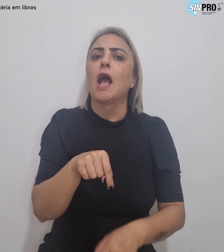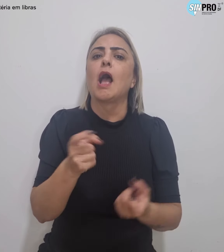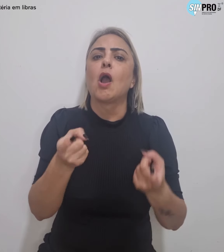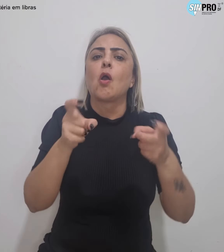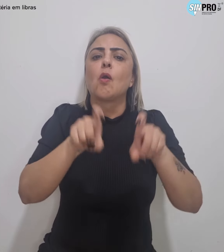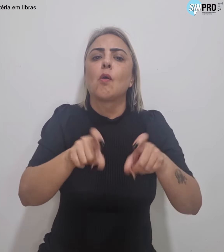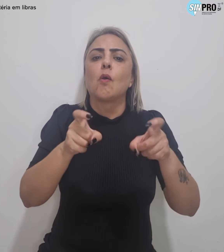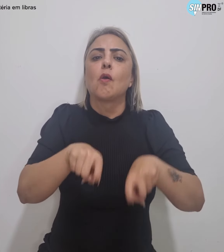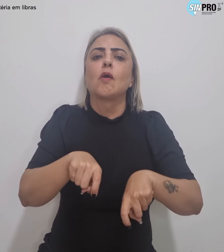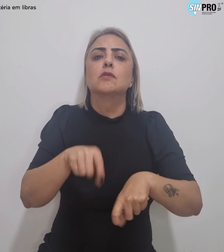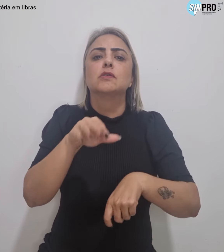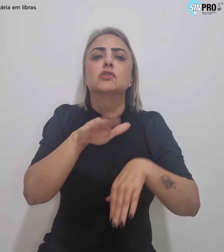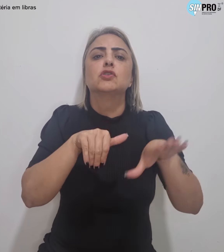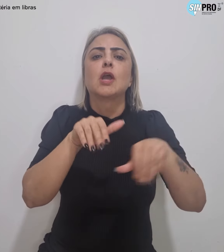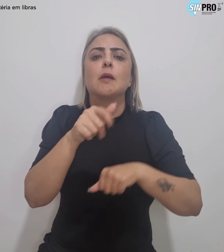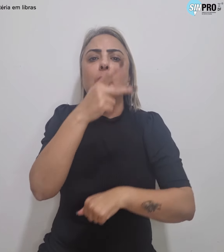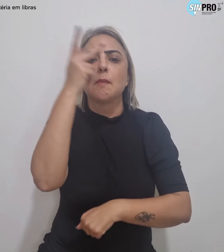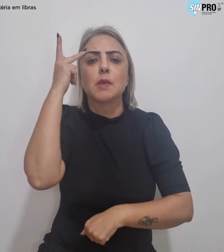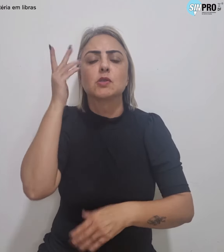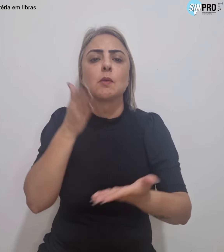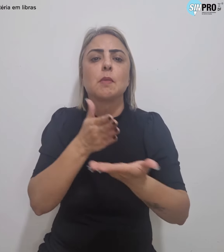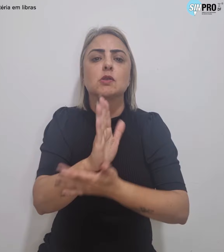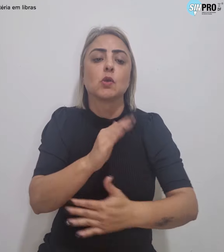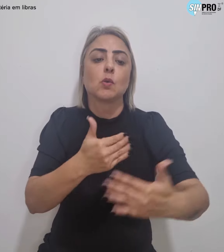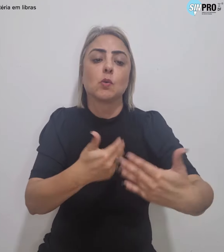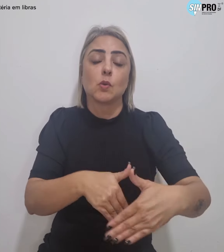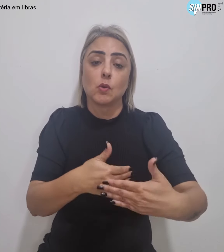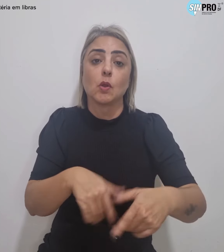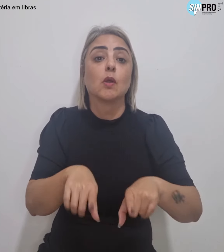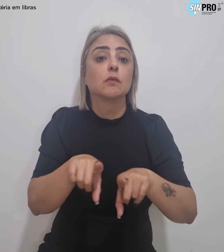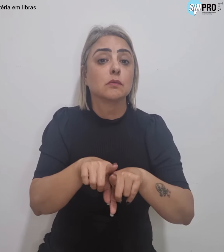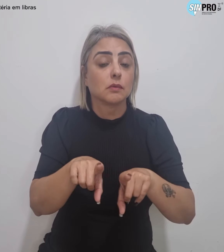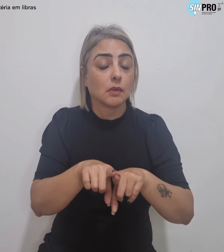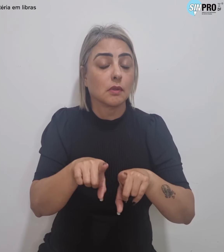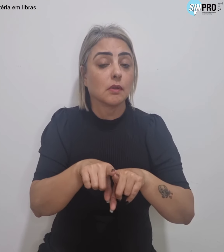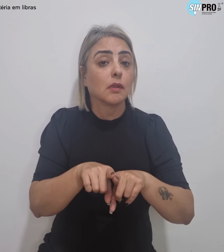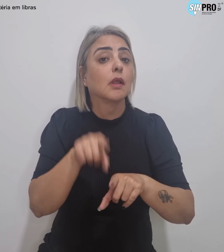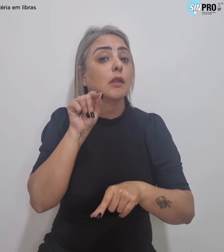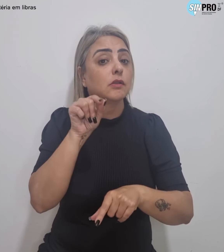aprovados nesse concurso, inclusive do cadastro reserva.